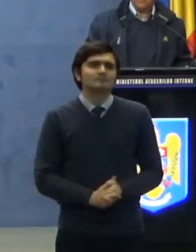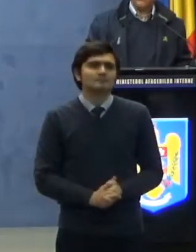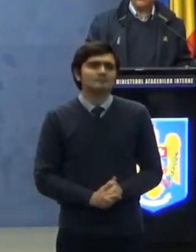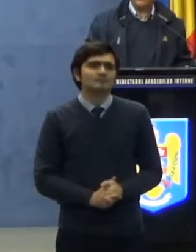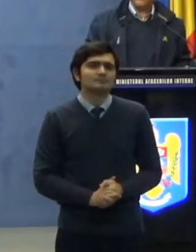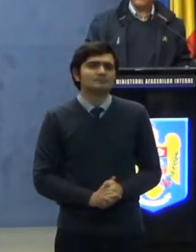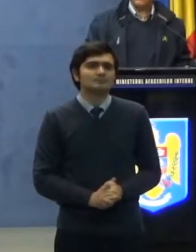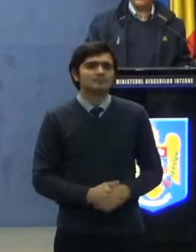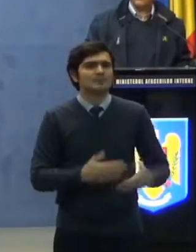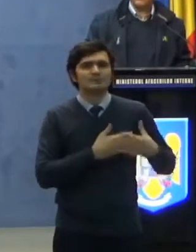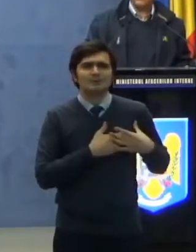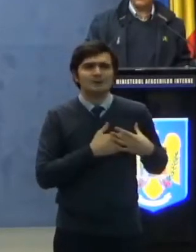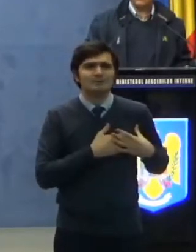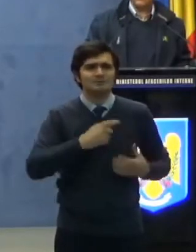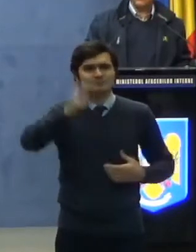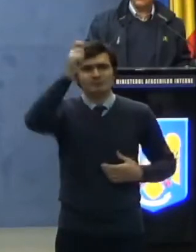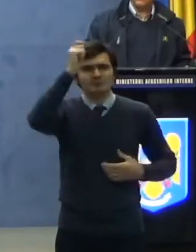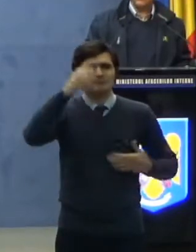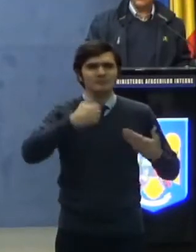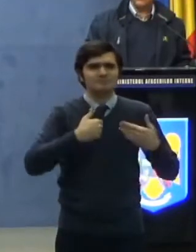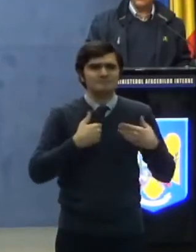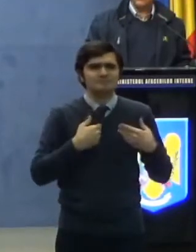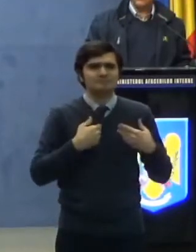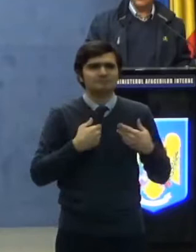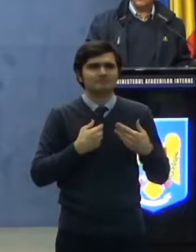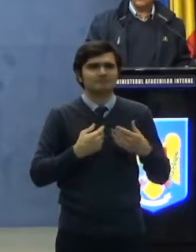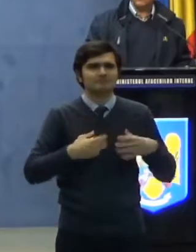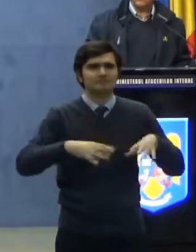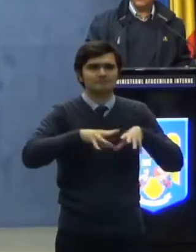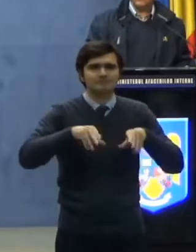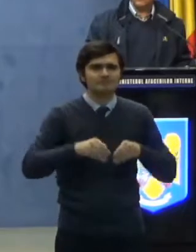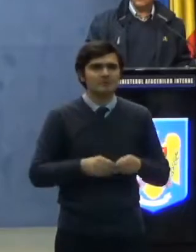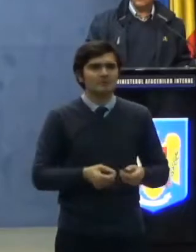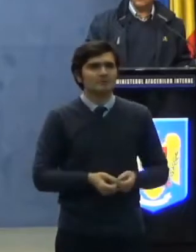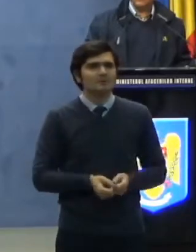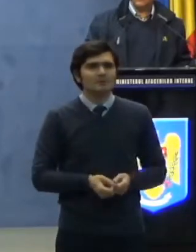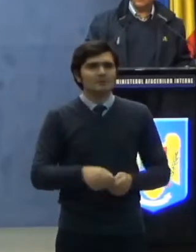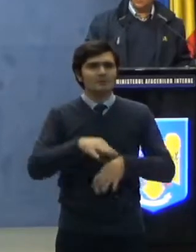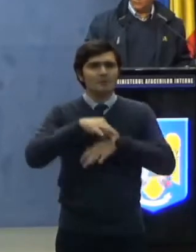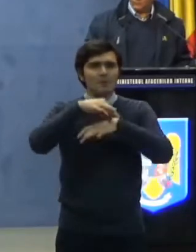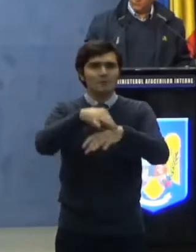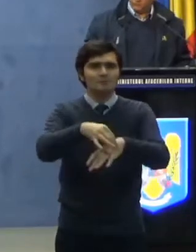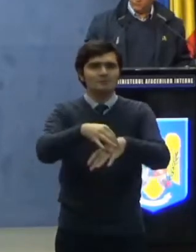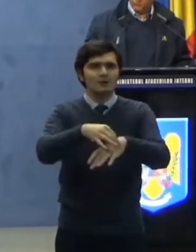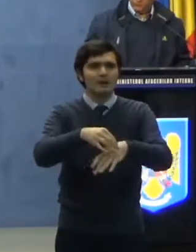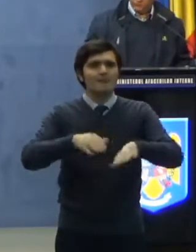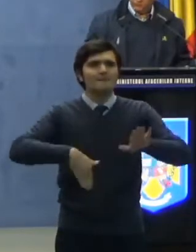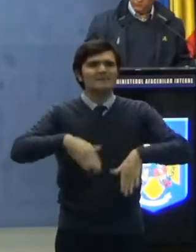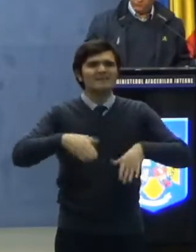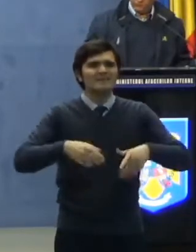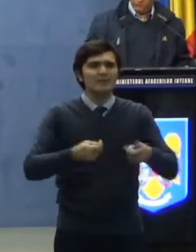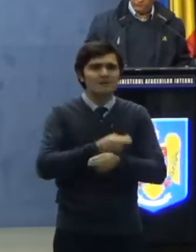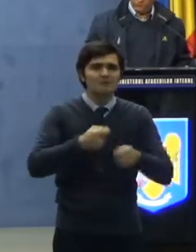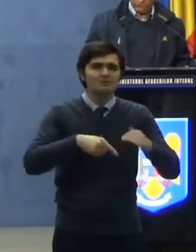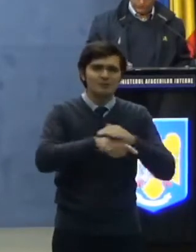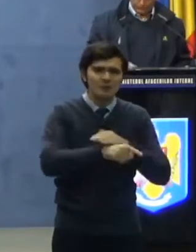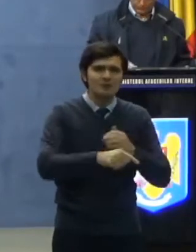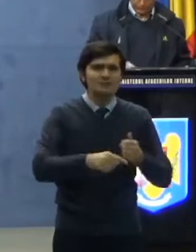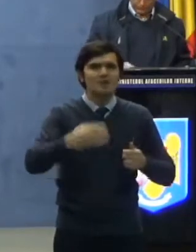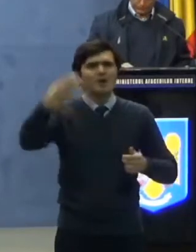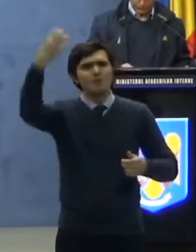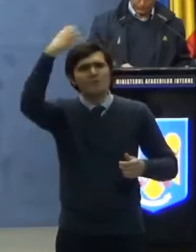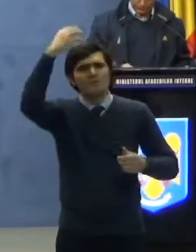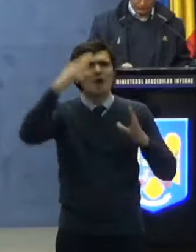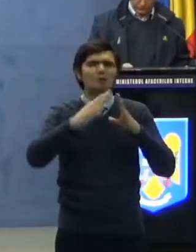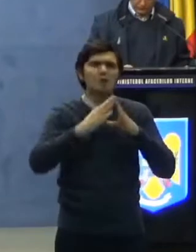Dragi compatrioți, Conducerea Ministerului Afacerilor Interne, Guvernul României